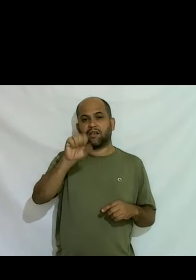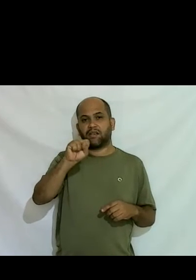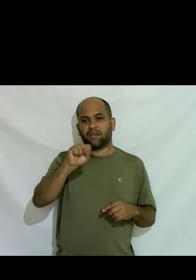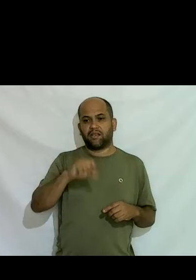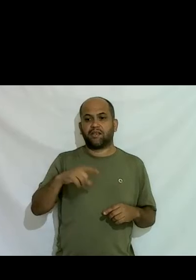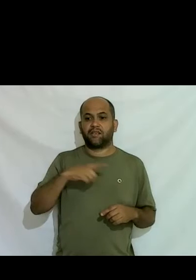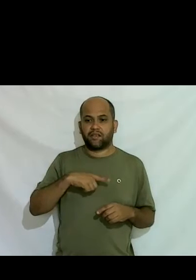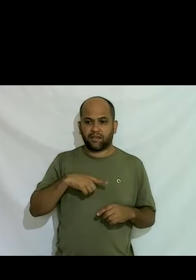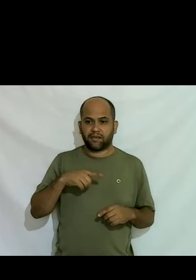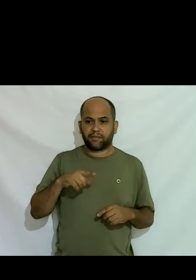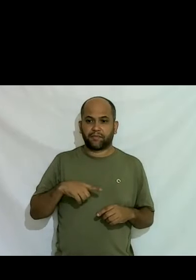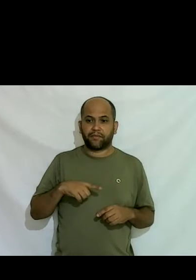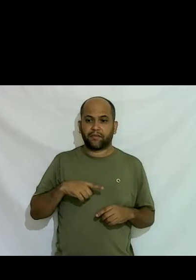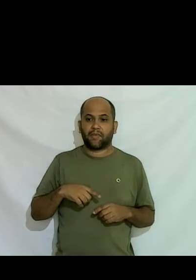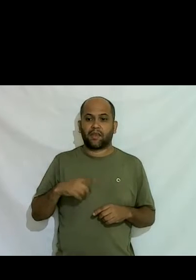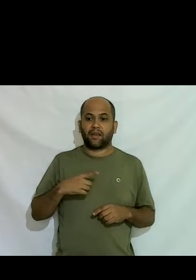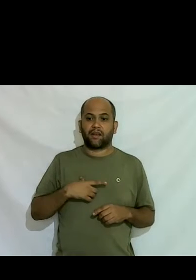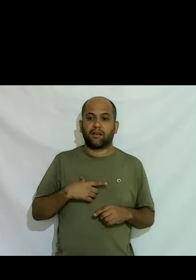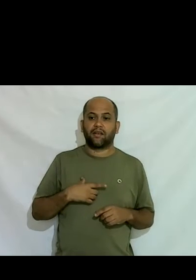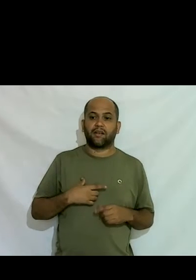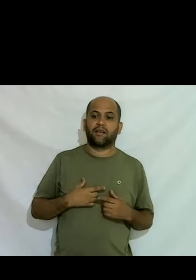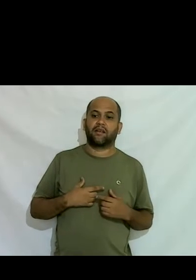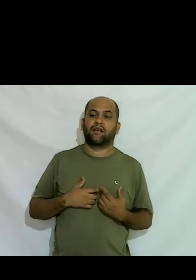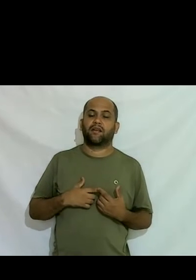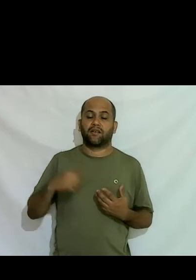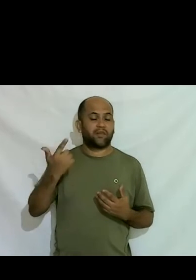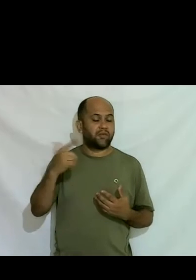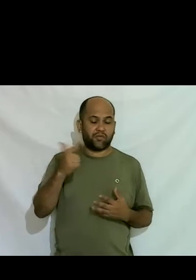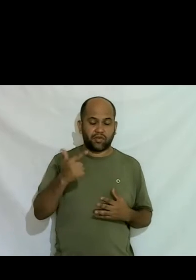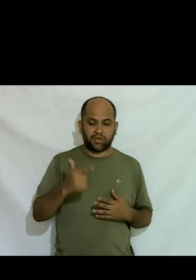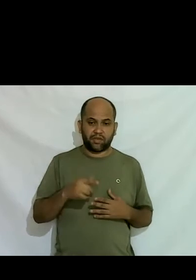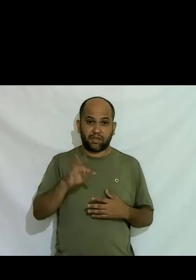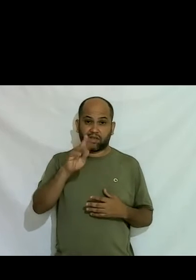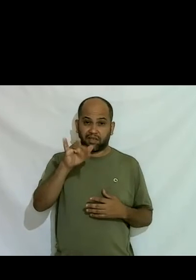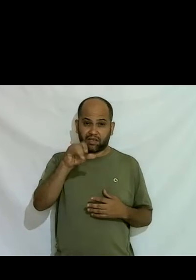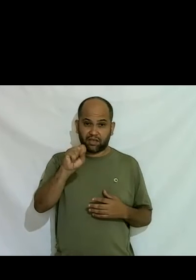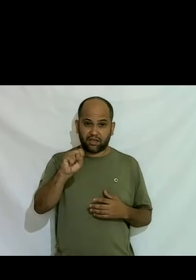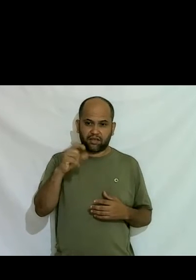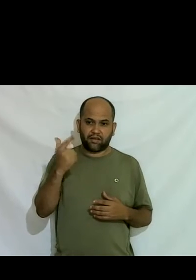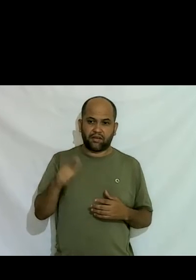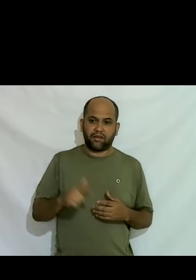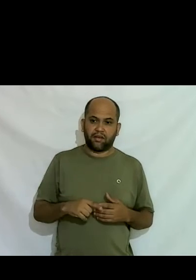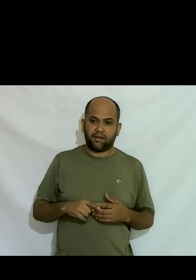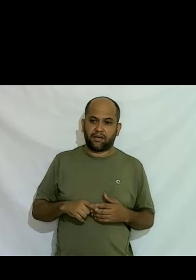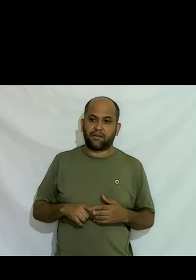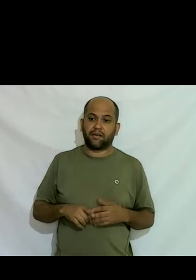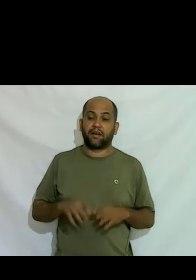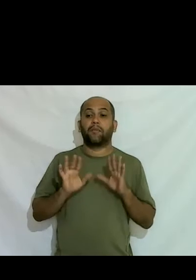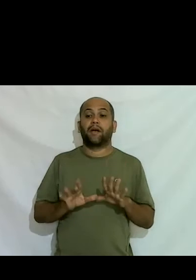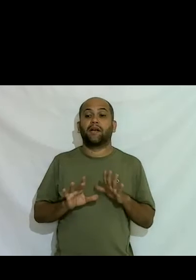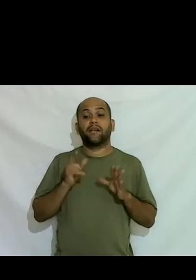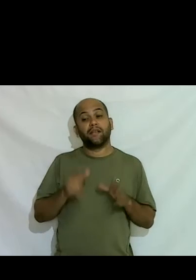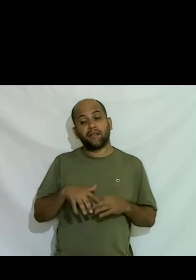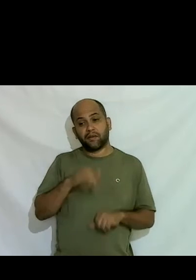até nem aparecia nem no meio não aparecia mas aí naquele momento eu